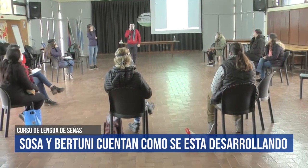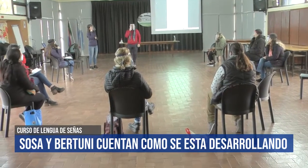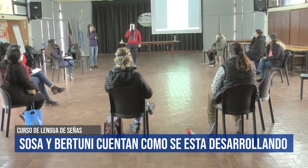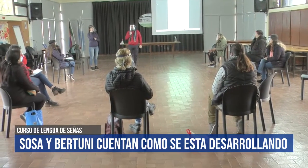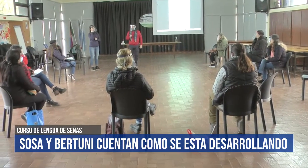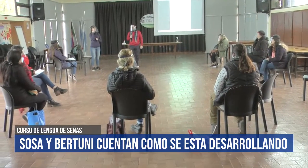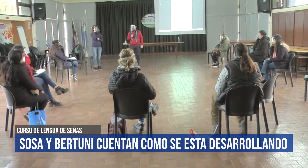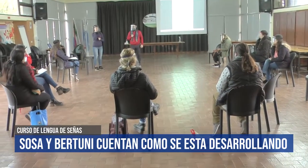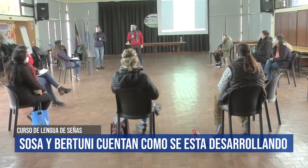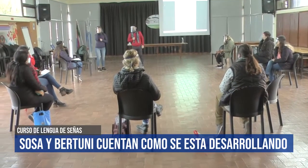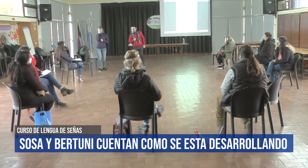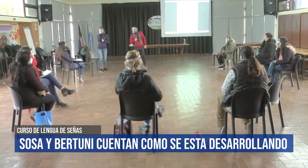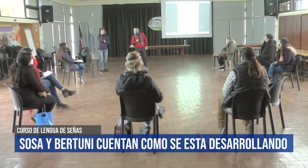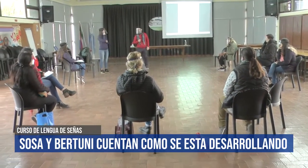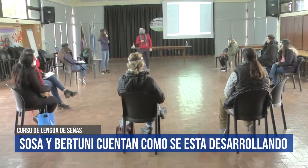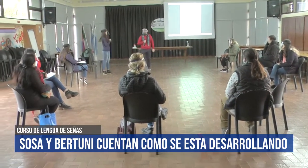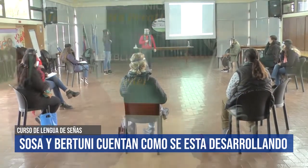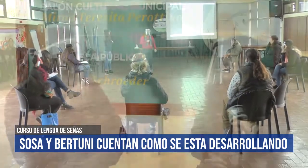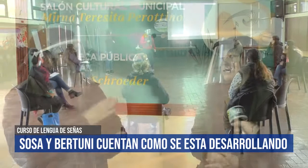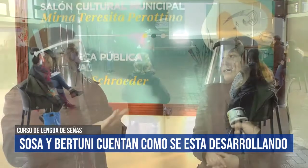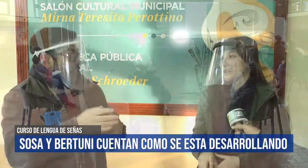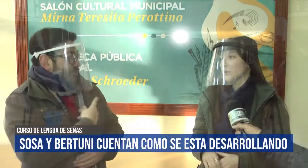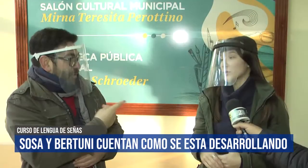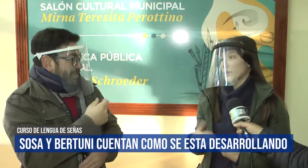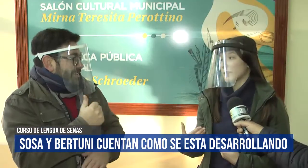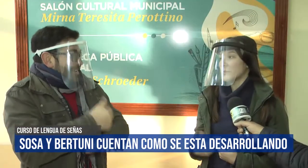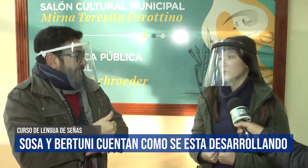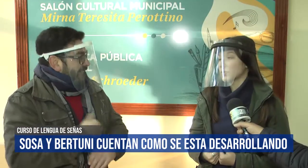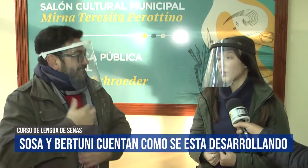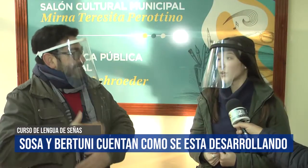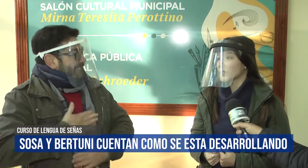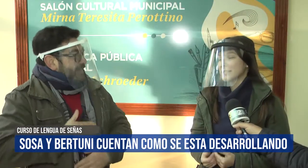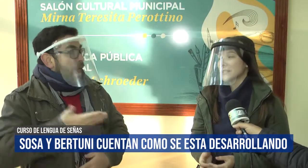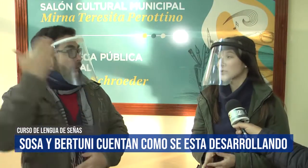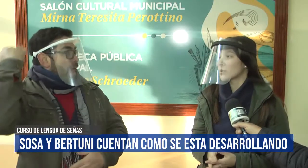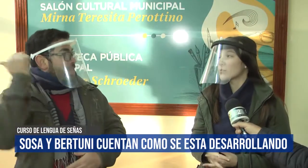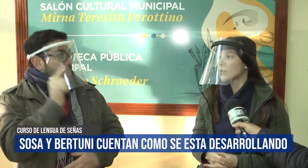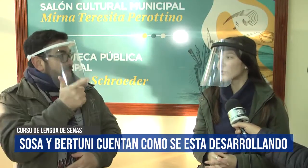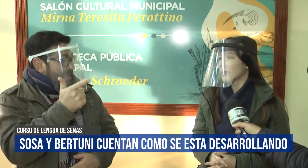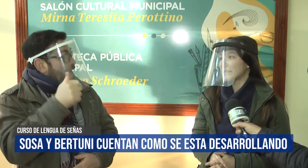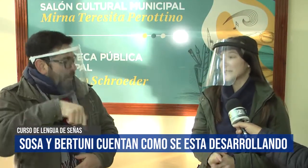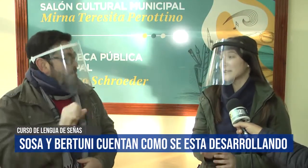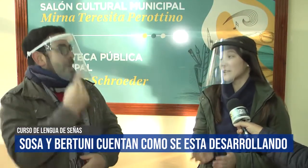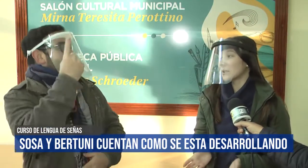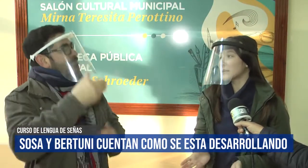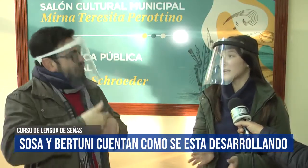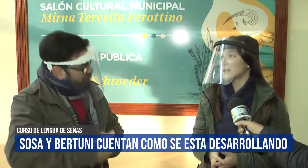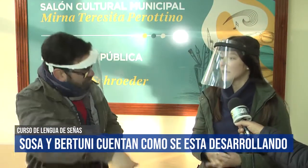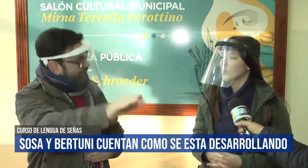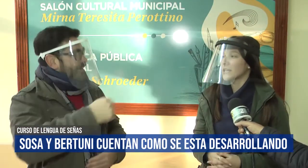Sí, acá es la primera vez en Cerrito del curso que estamos nosotros dos. Así que yo estoy muy feliz. Antes no había y hoy es